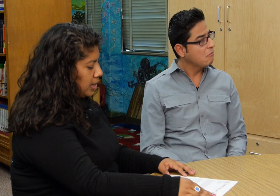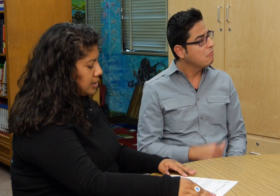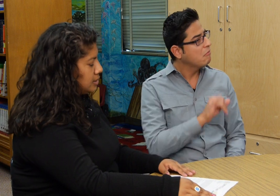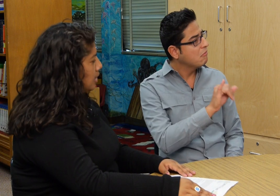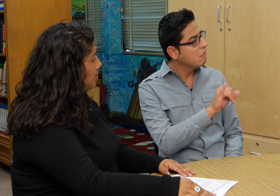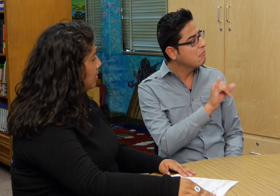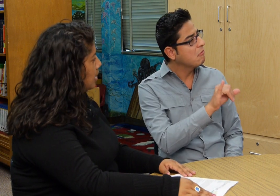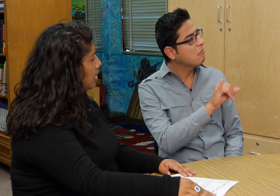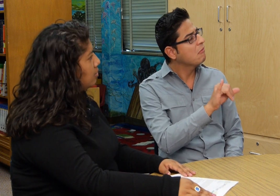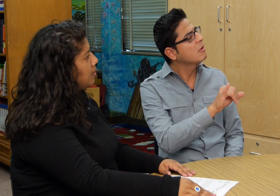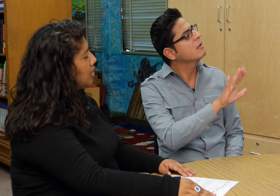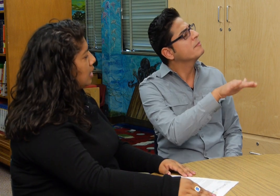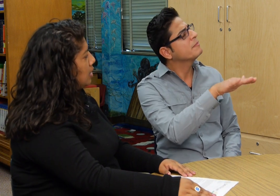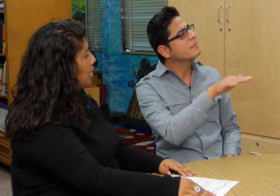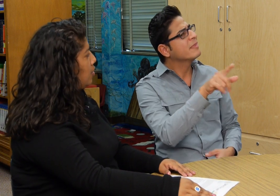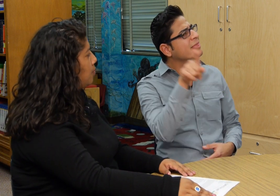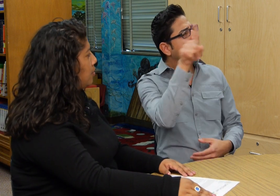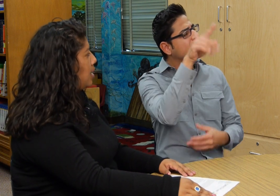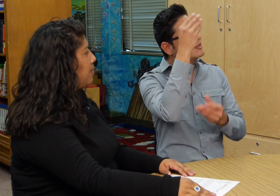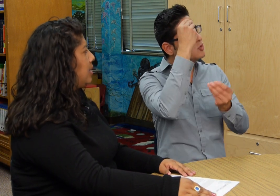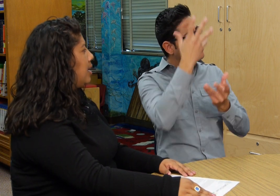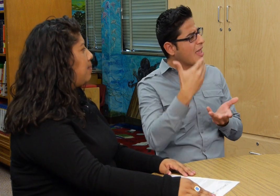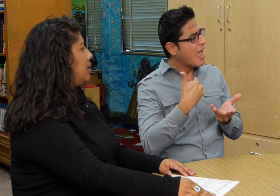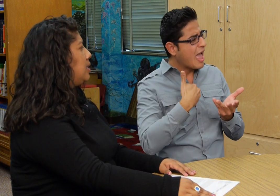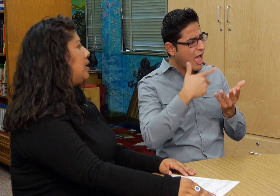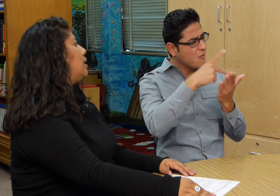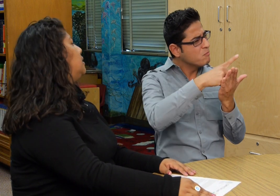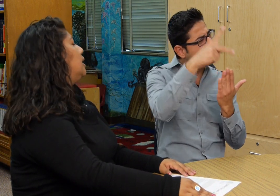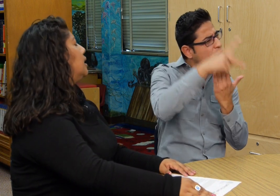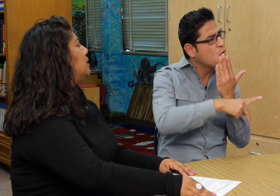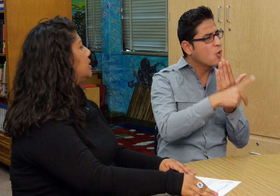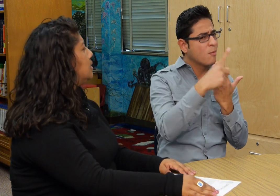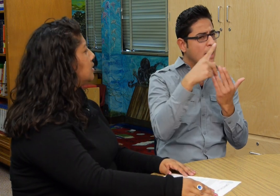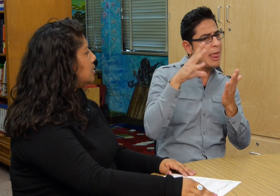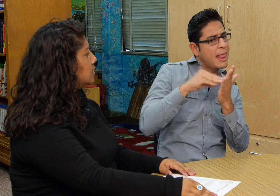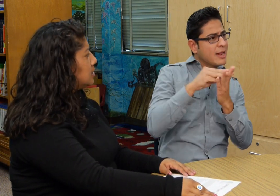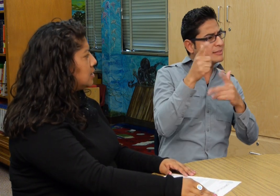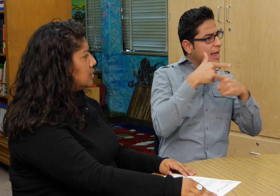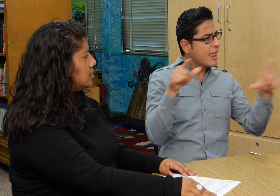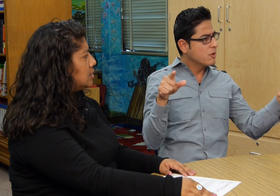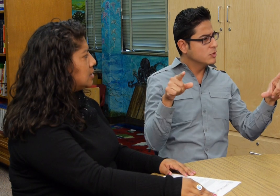y este me dijeron también que tenían un programa de aprender señas